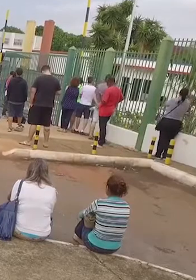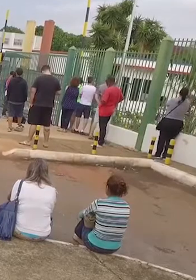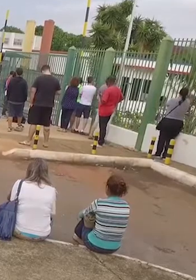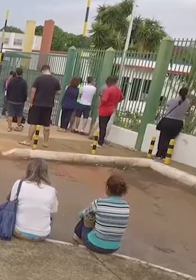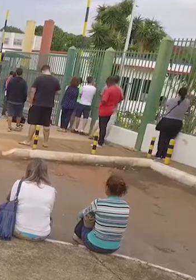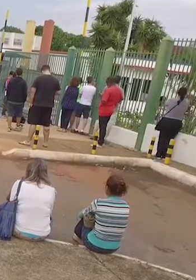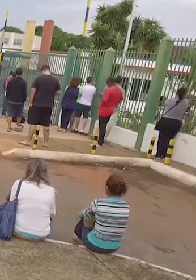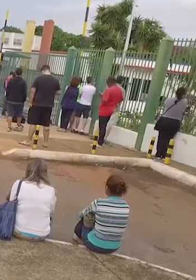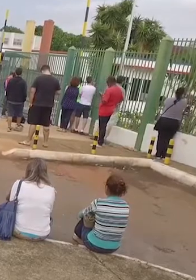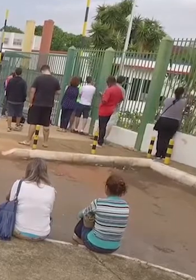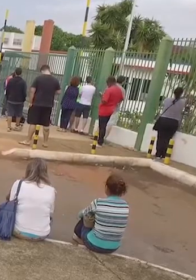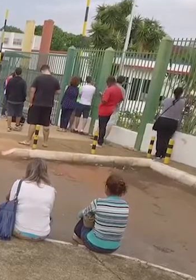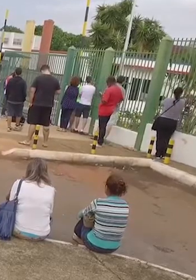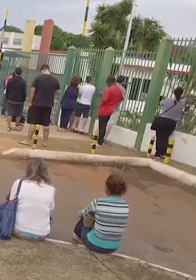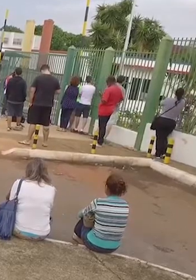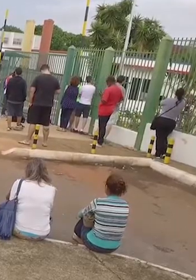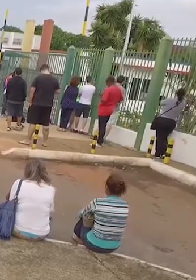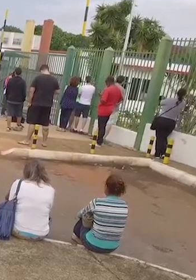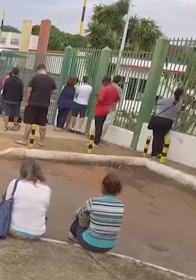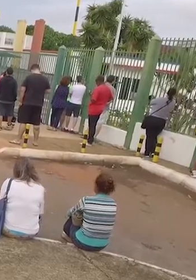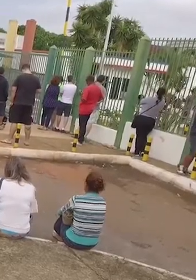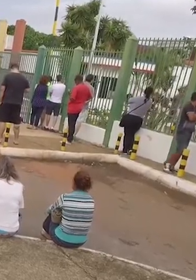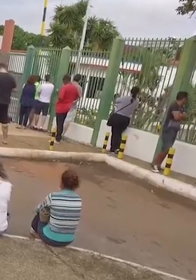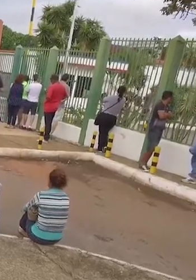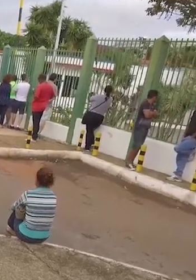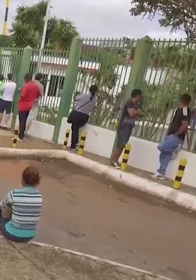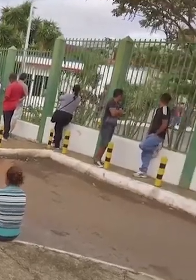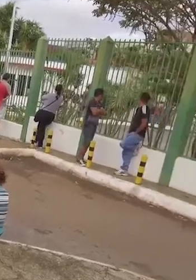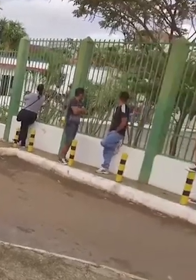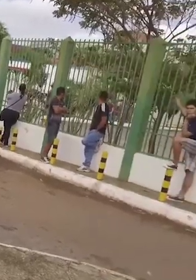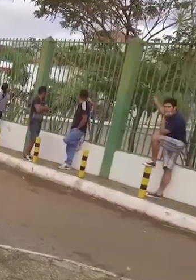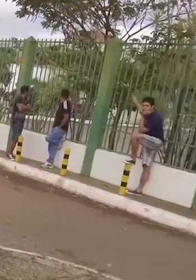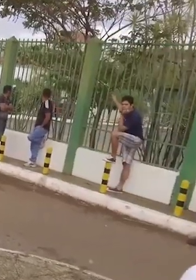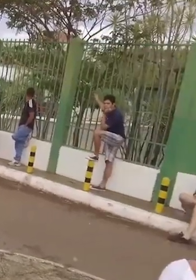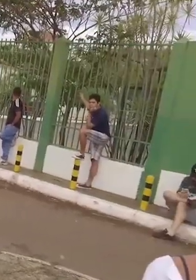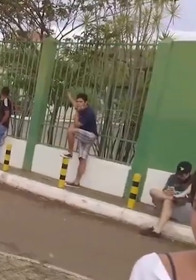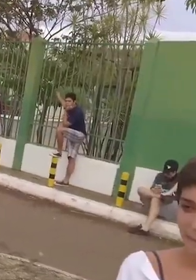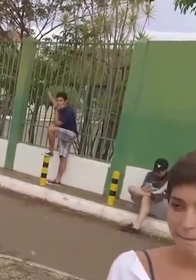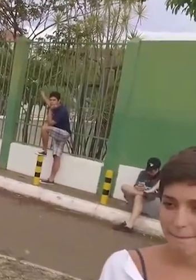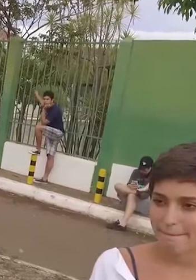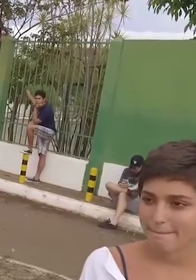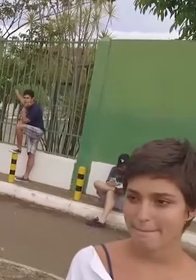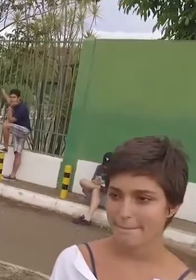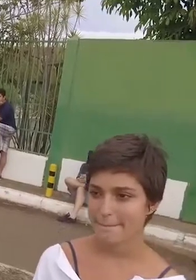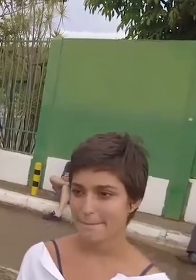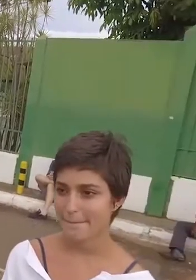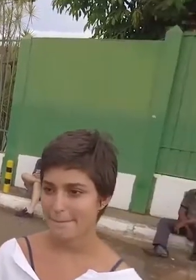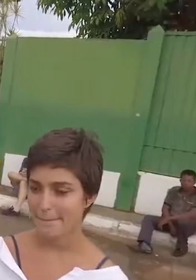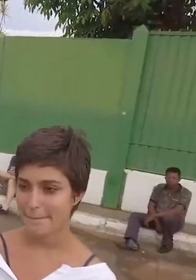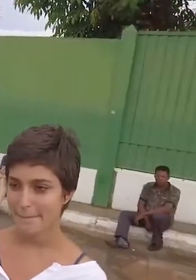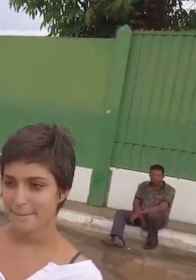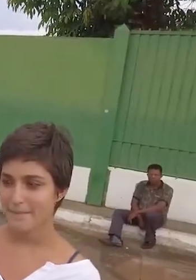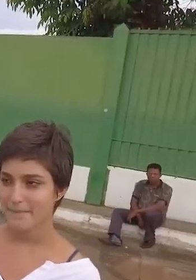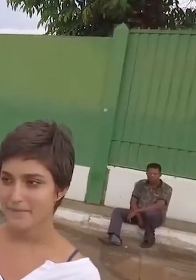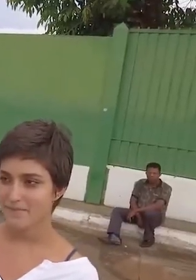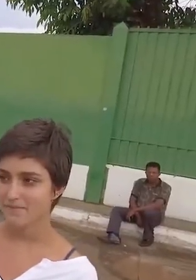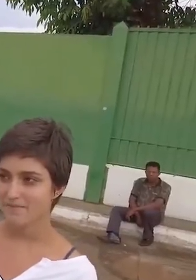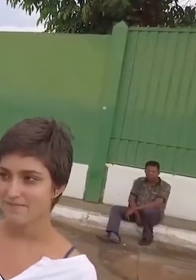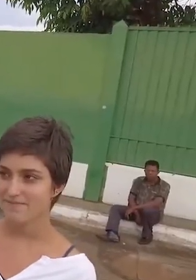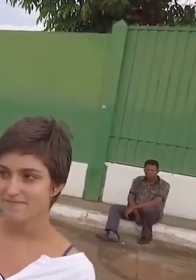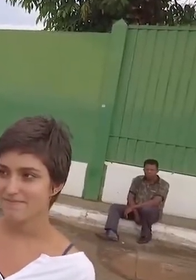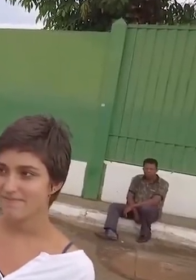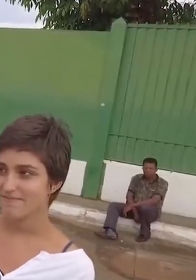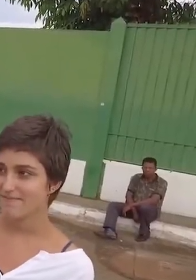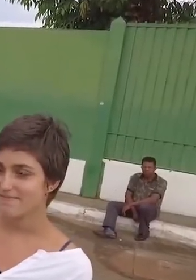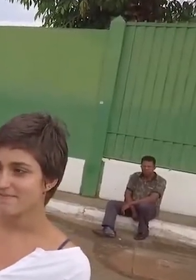formação educacional de surdos no Brasil eu estou com a Sofia Reich que fez o Enem pela primeira vez e eu vou perguntar o que ela